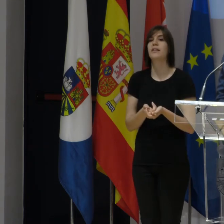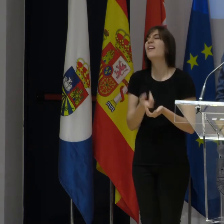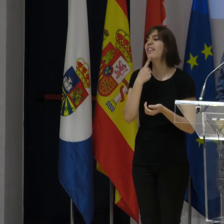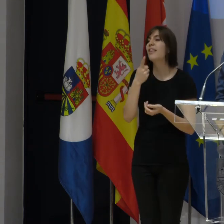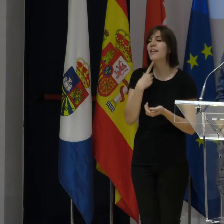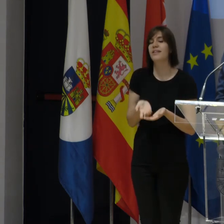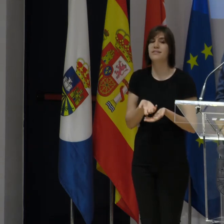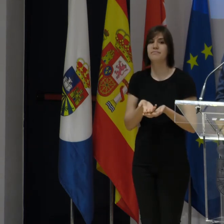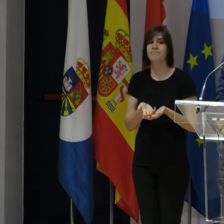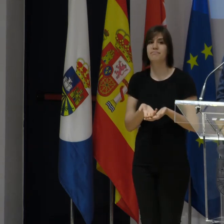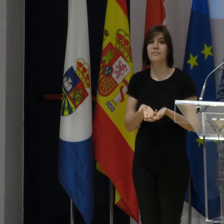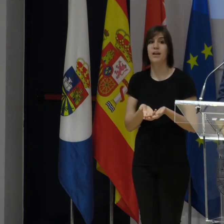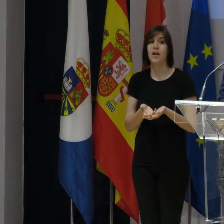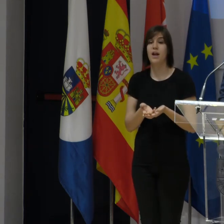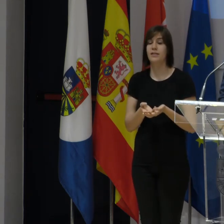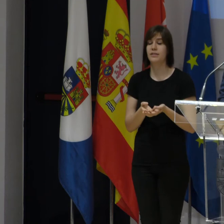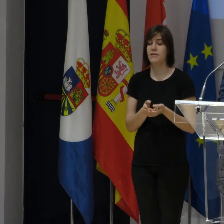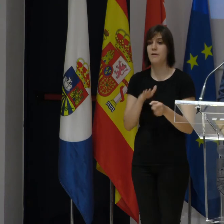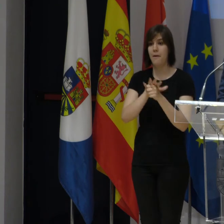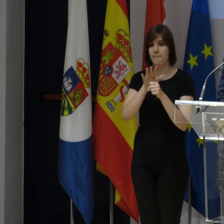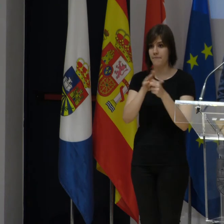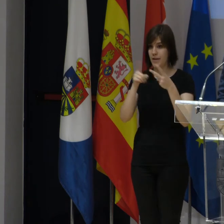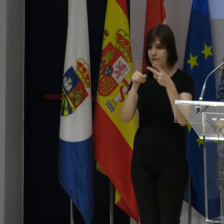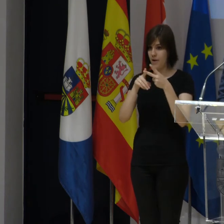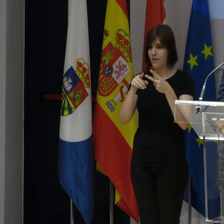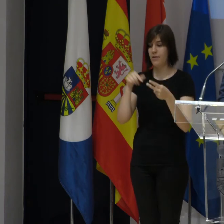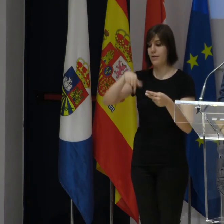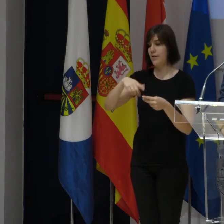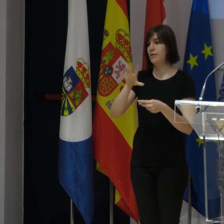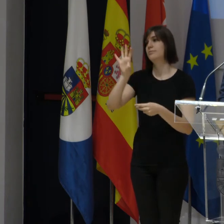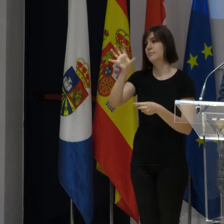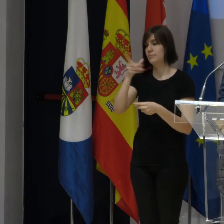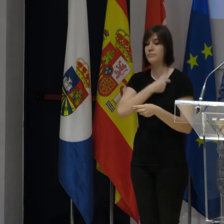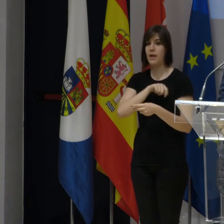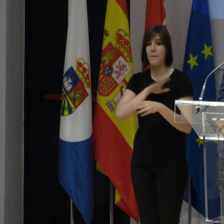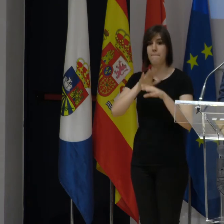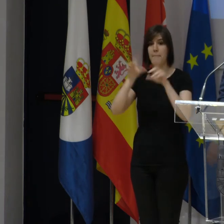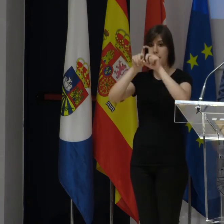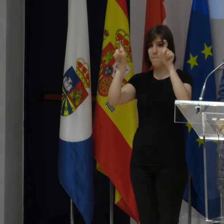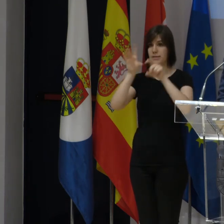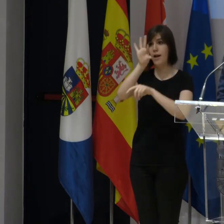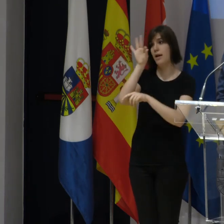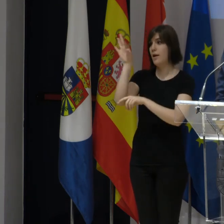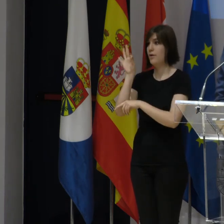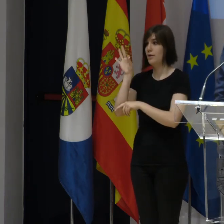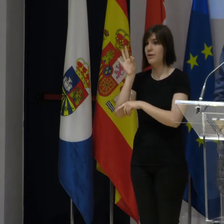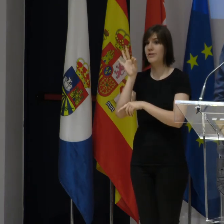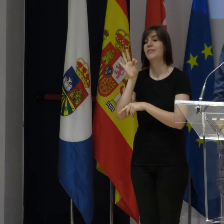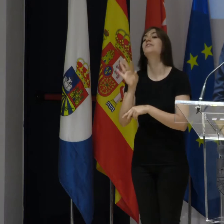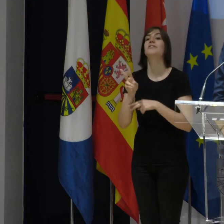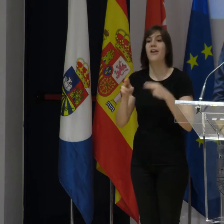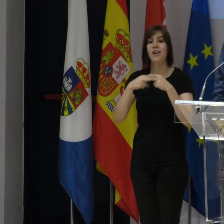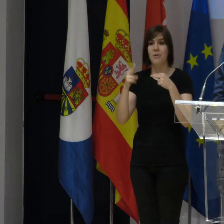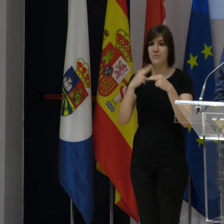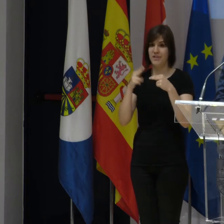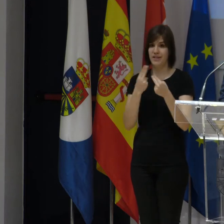que decía que el segundo factor que eligen los trabajadores en este país para elegir una empresa u otra son las políticas de conciliación de la